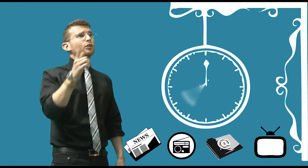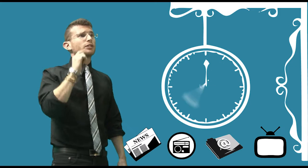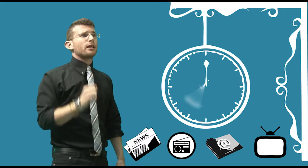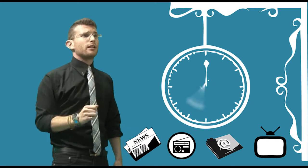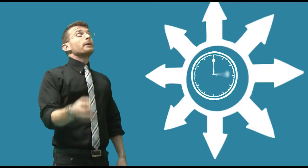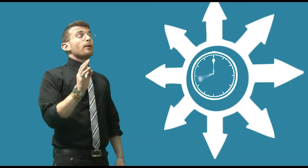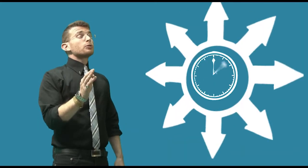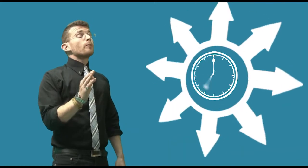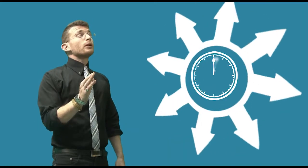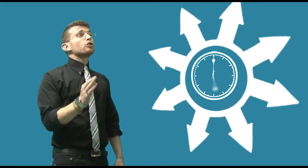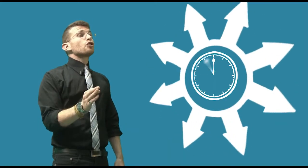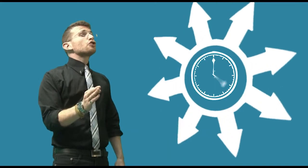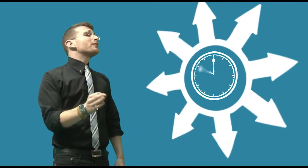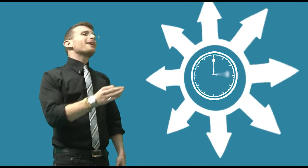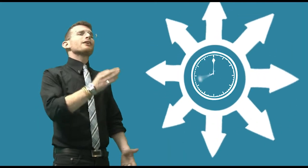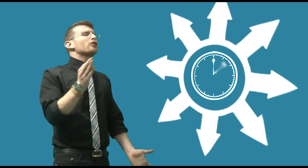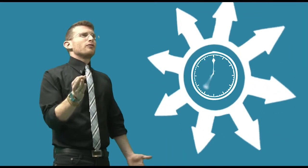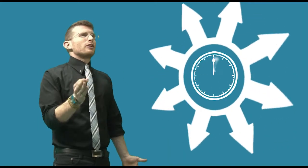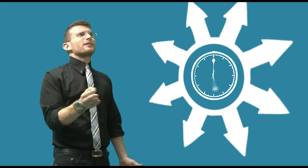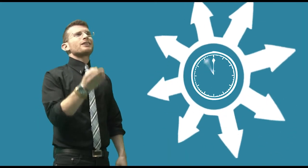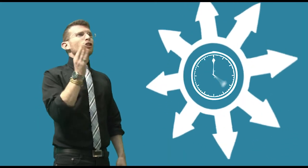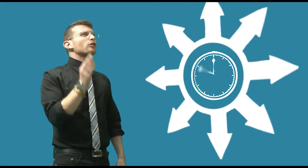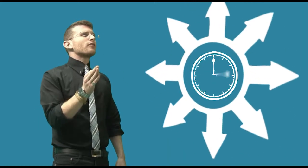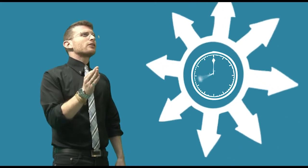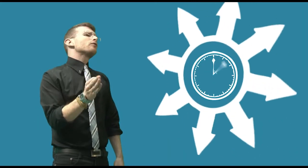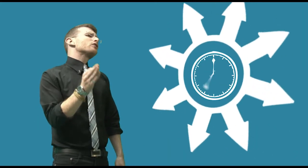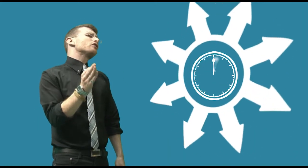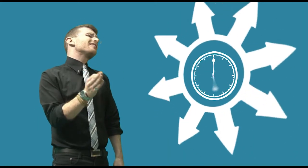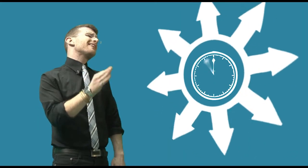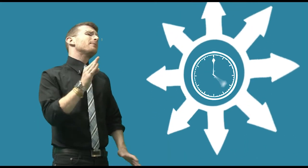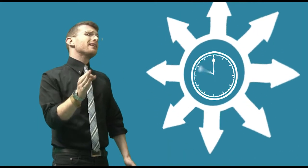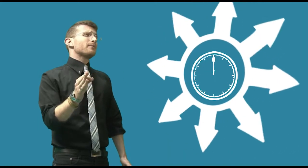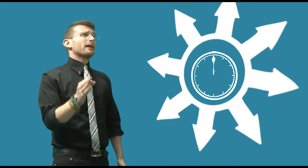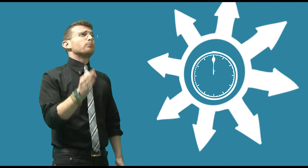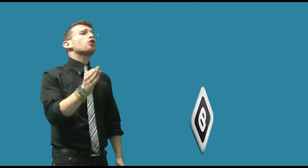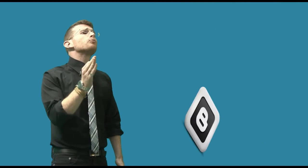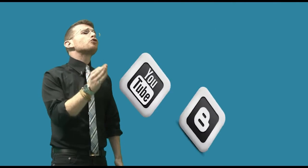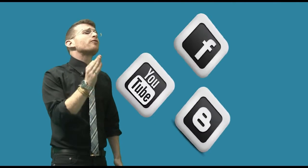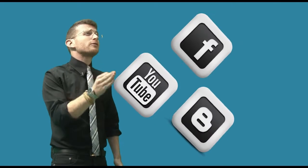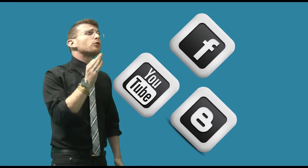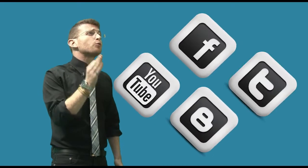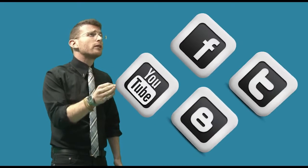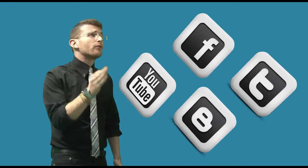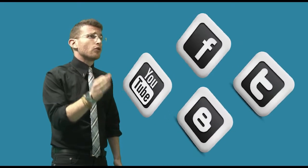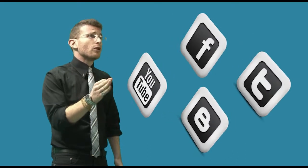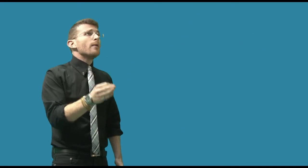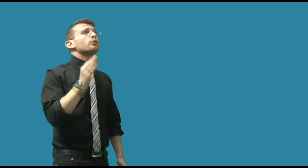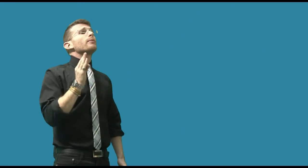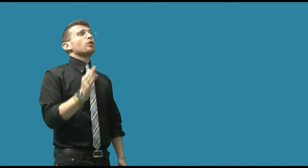וחוזר חלילה. מדובר בשום פעילות תקשורתי שנמתח לכל כיוון על ידי רשתות חברתיות ורשת אינטרנט בלתי נגברת. בלוגים, יוטייב, פייסבוט, פויטר ועוד. מדובר בעולם